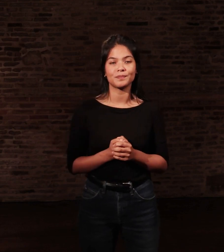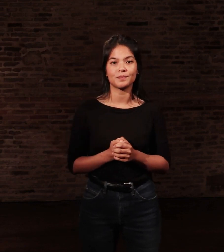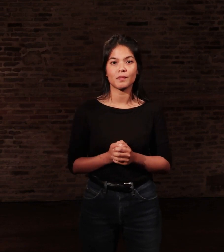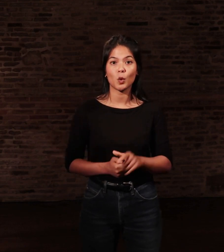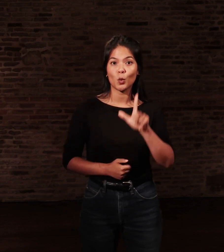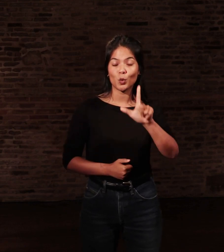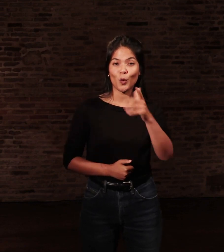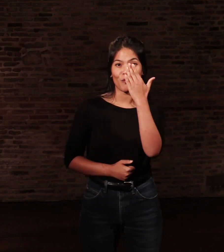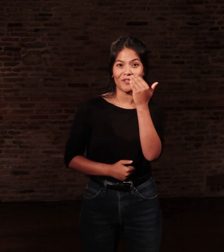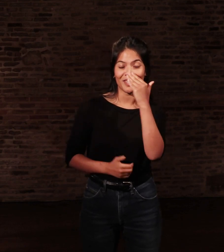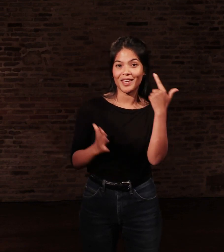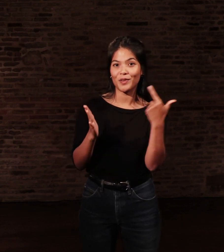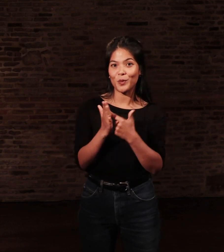lit était de retour à la maison.